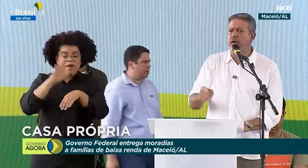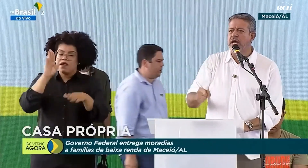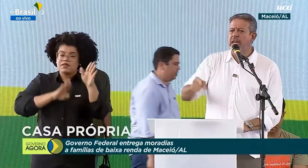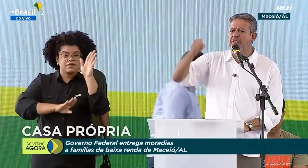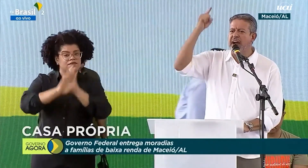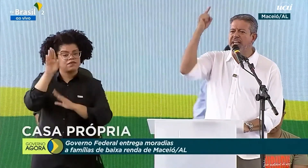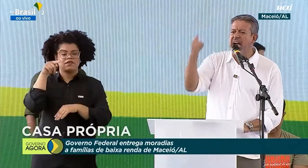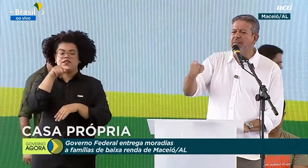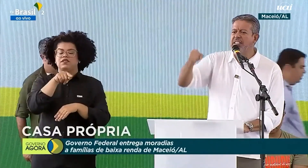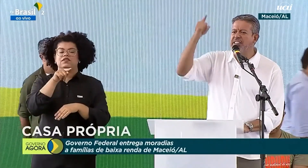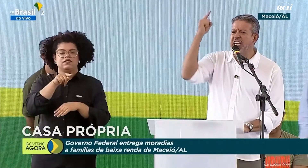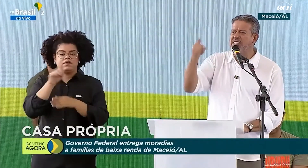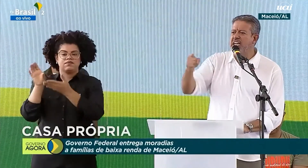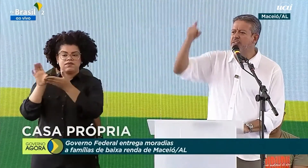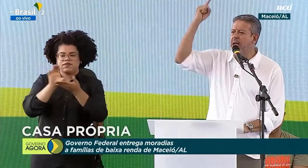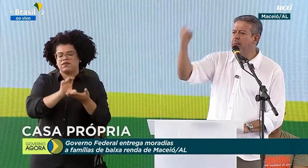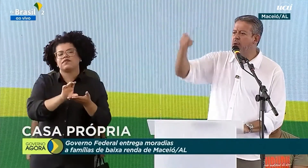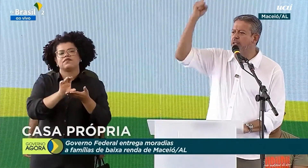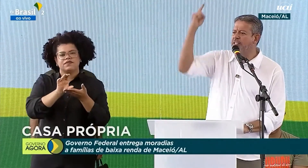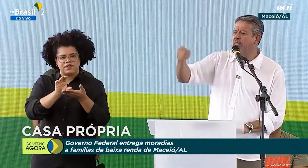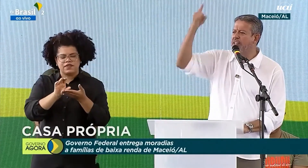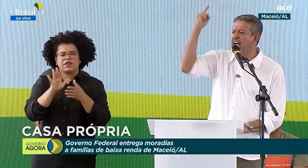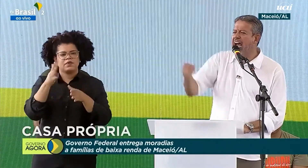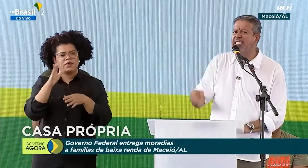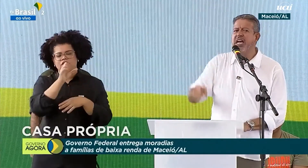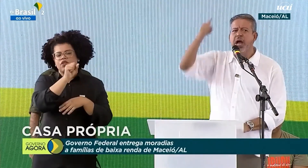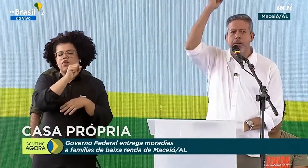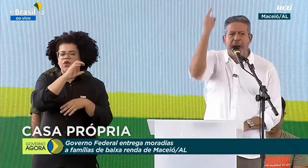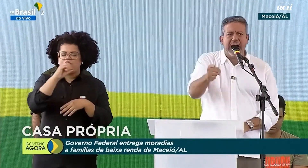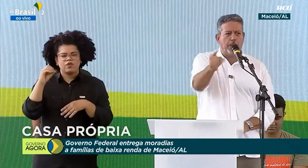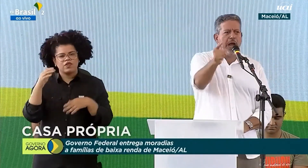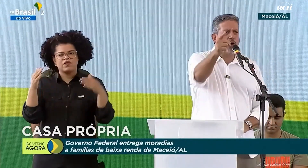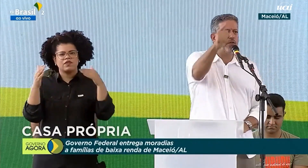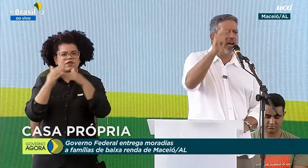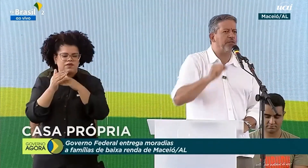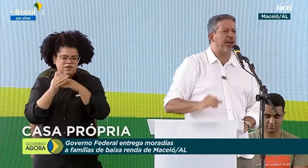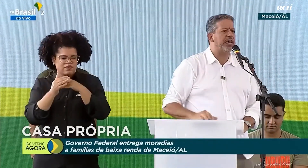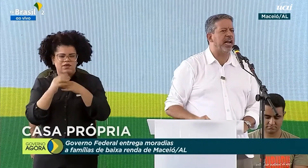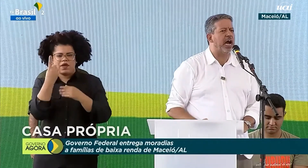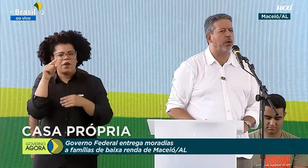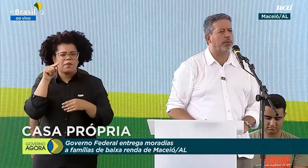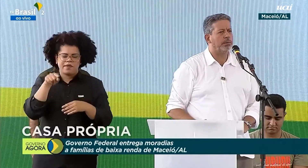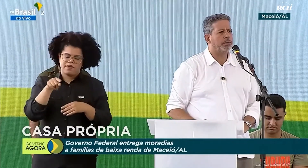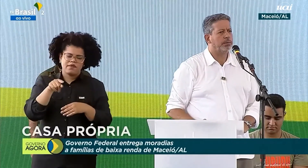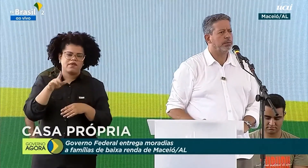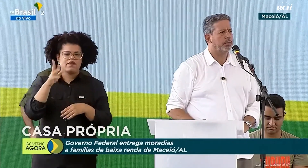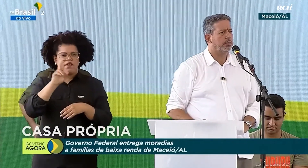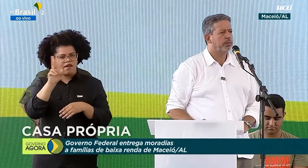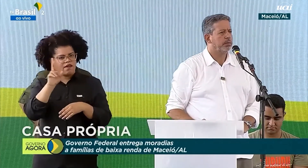Brasil, que variava de R$ 600 a R$ 1.800,00, pago pelo governo federal.